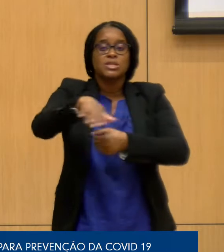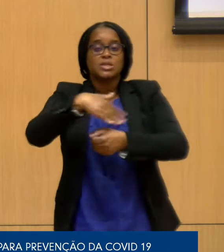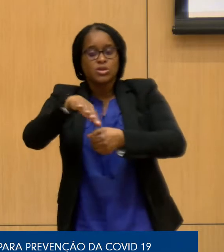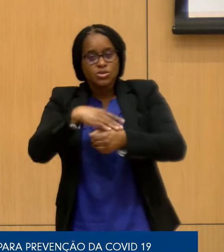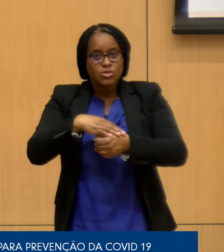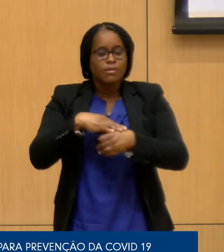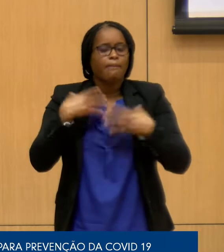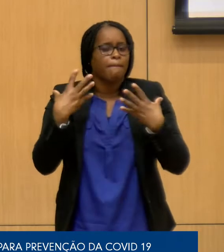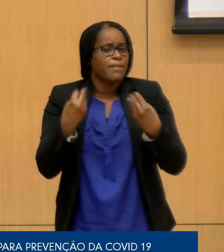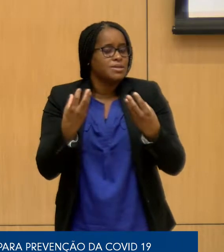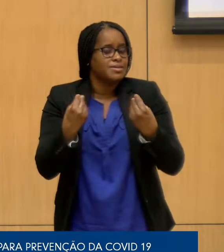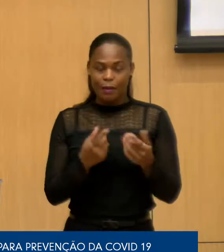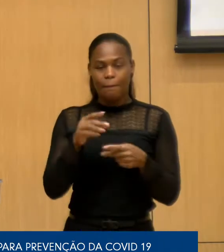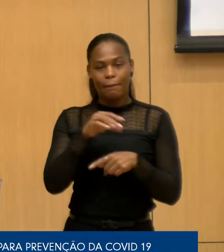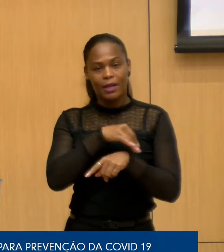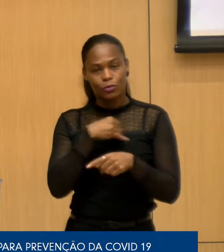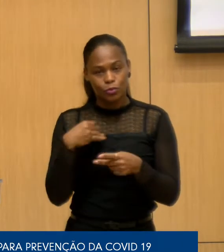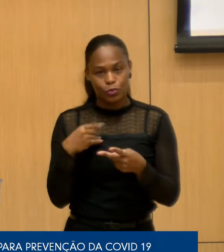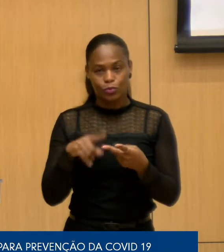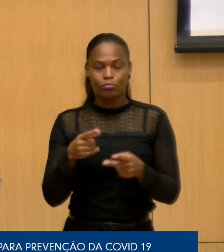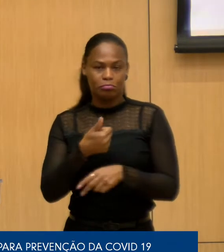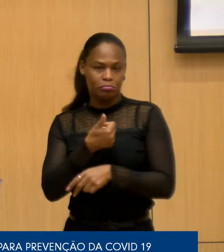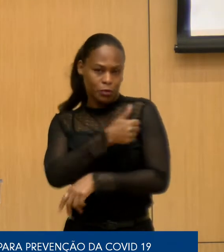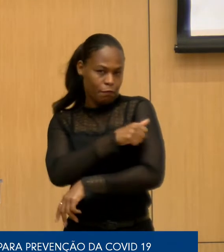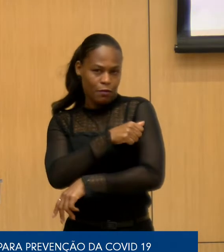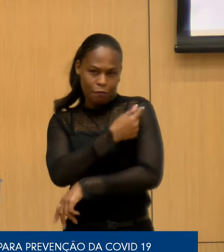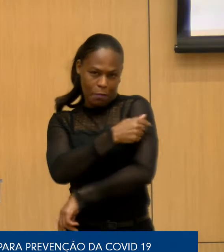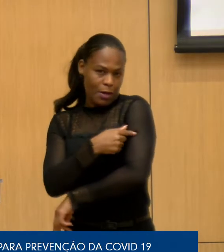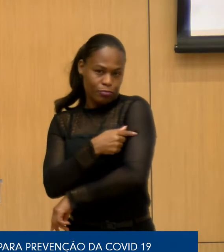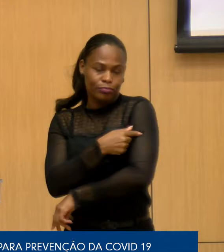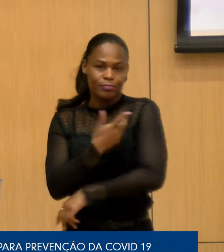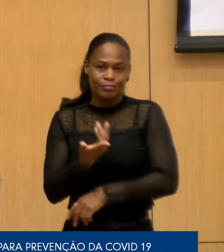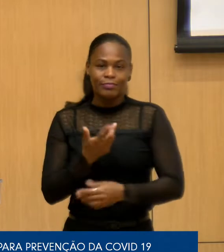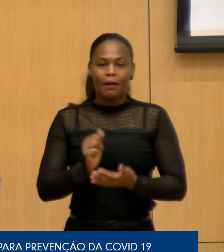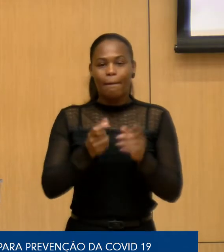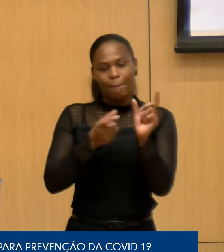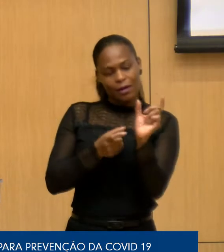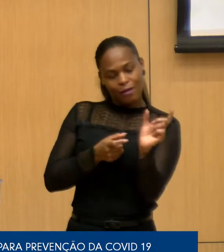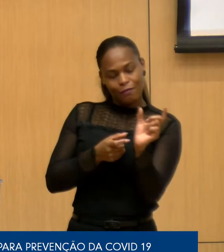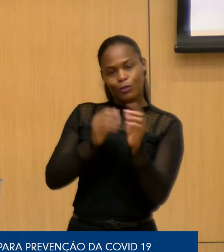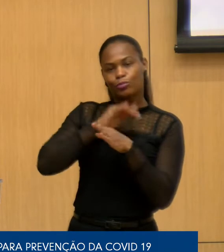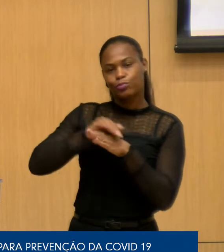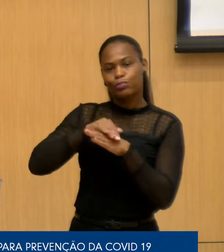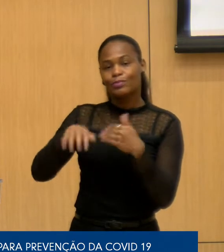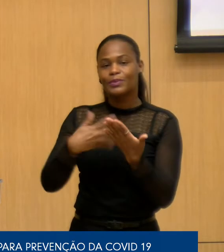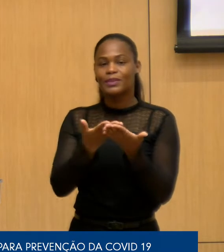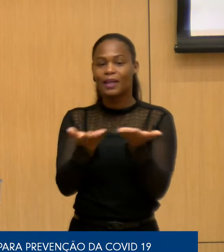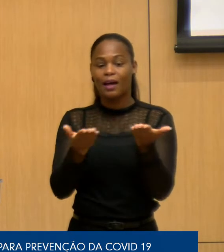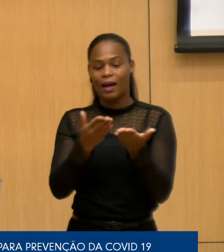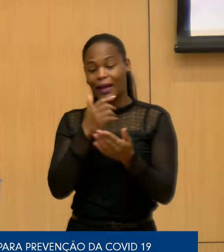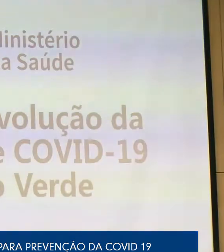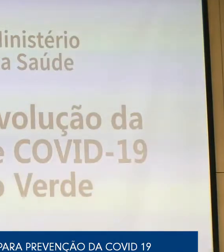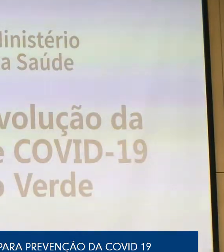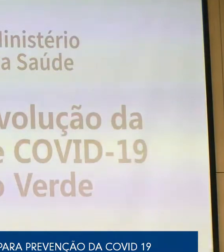bastante animadora. Por sua vez, o Lixo Corrêa Silva afirmou que é preciso que todas as pessoas com 12 anos ou mais tenham uma